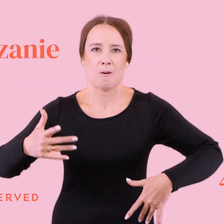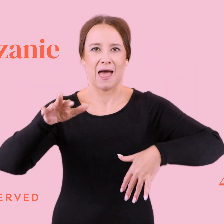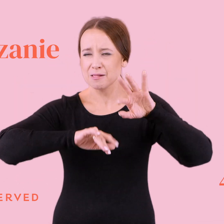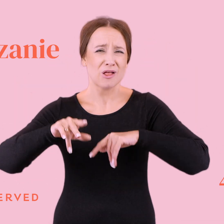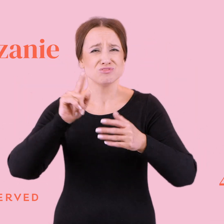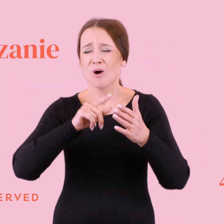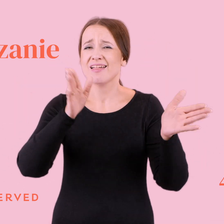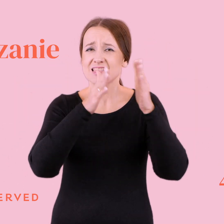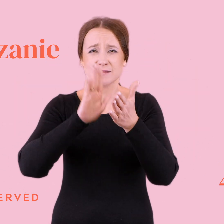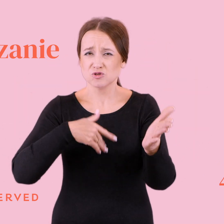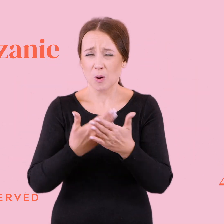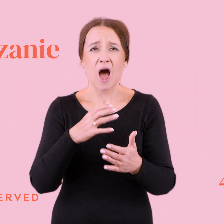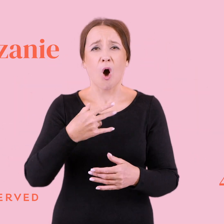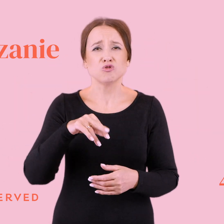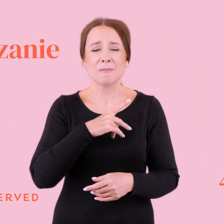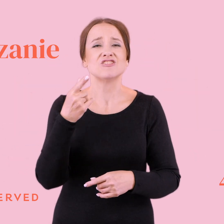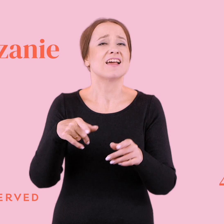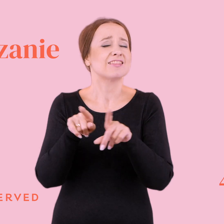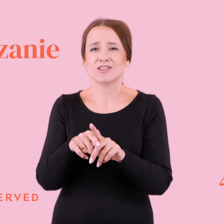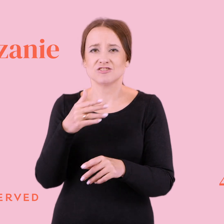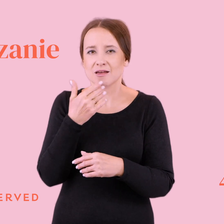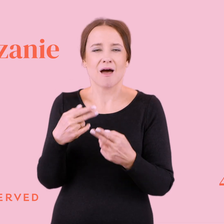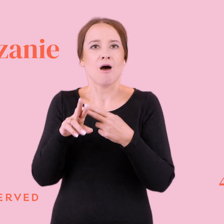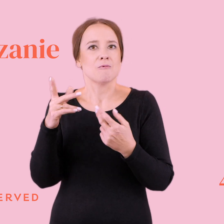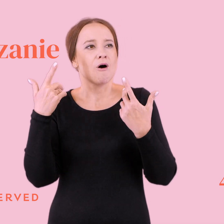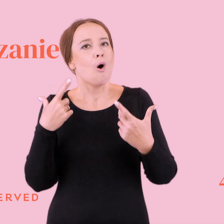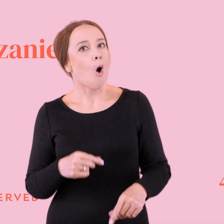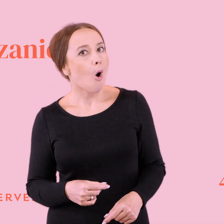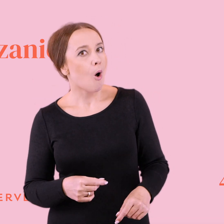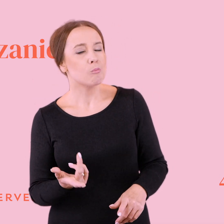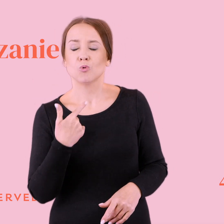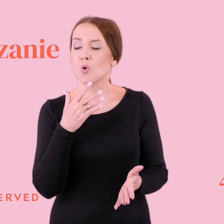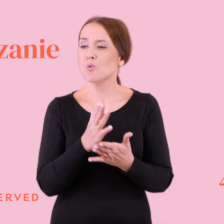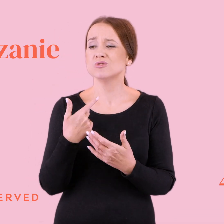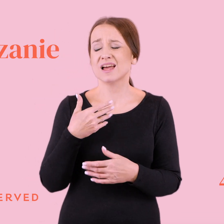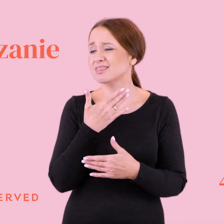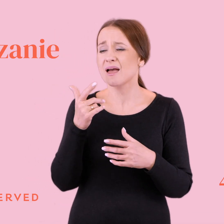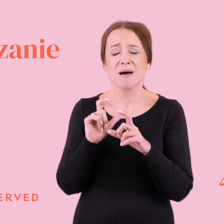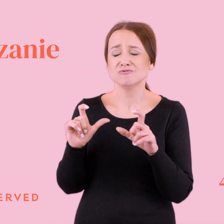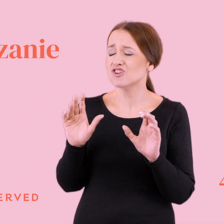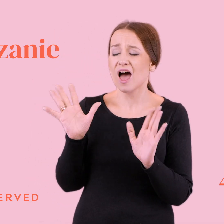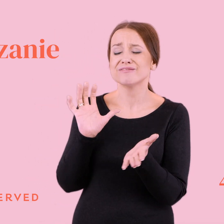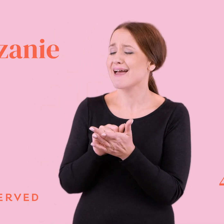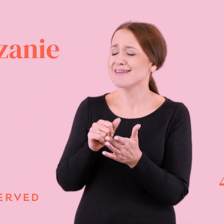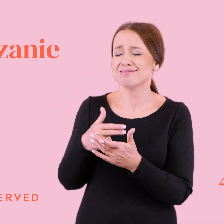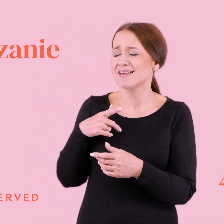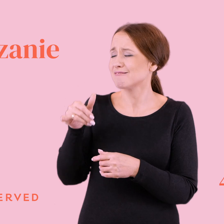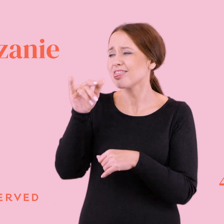jest kolejny przykład odrobaczania, to jest nieodpisywanie, że oho, teraz to już jestem taka zajęta, taka, że jestem na